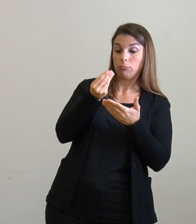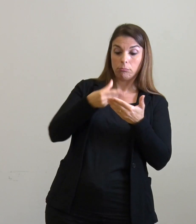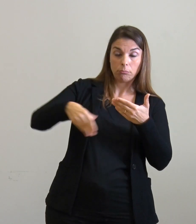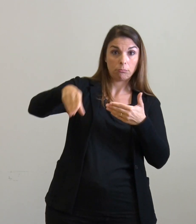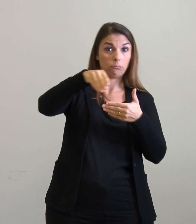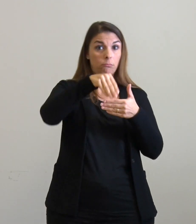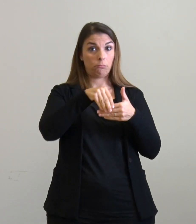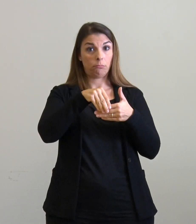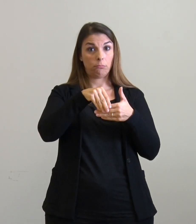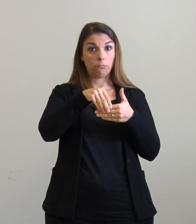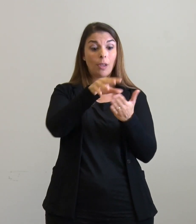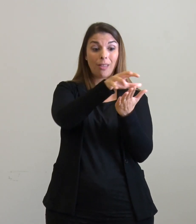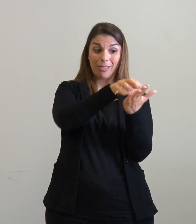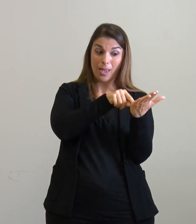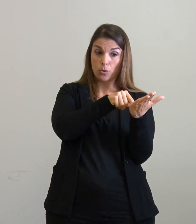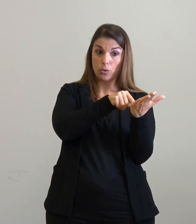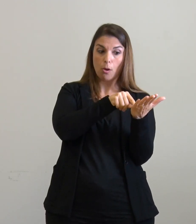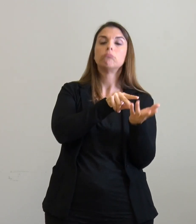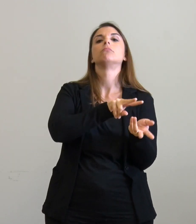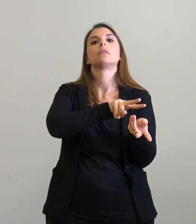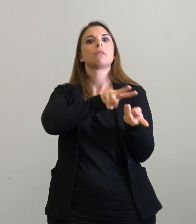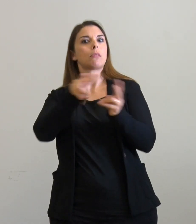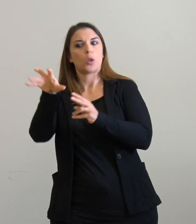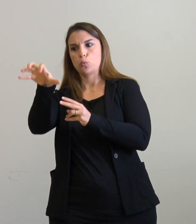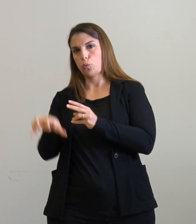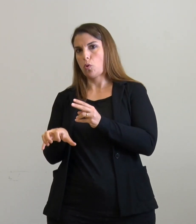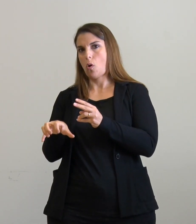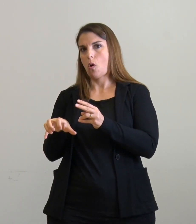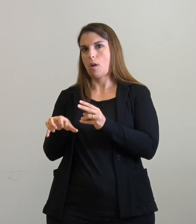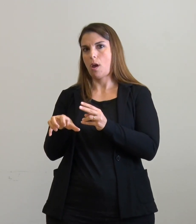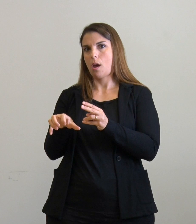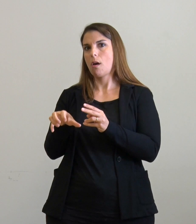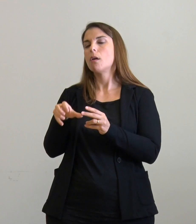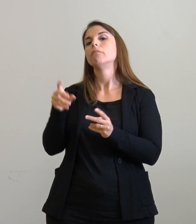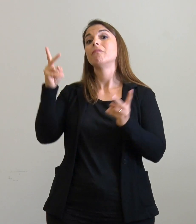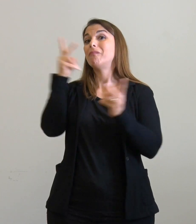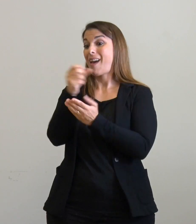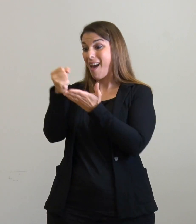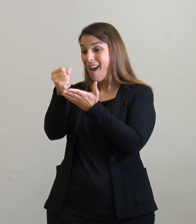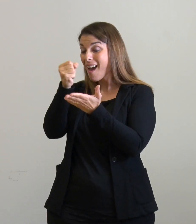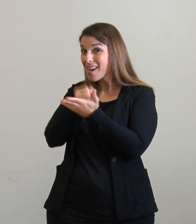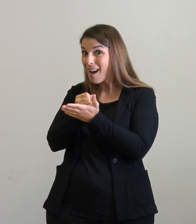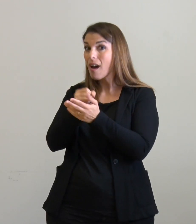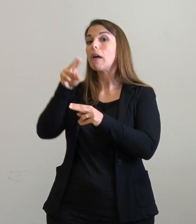accompagnata da una traduzione giurata in lingua italiana o in lingua inglese.